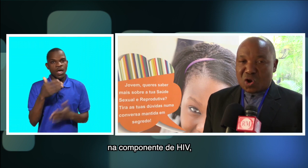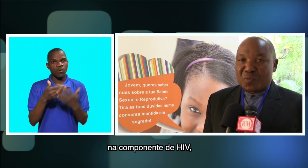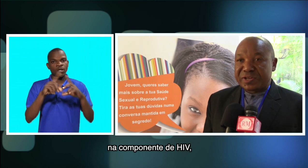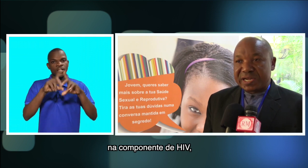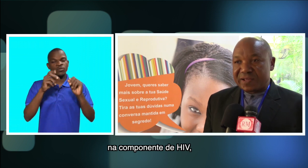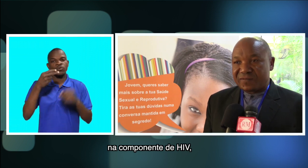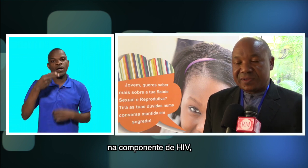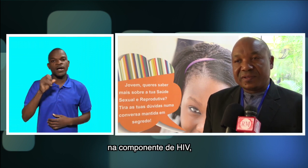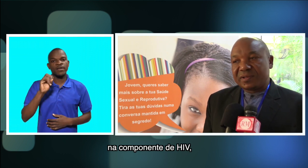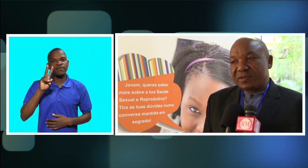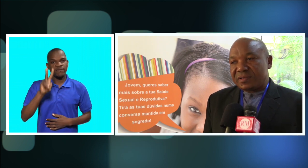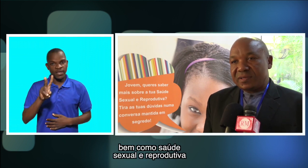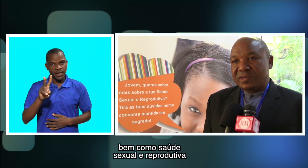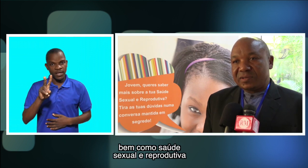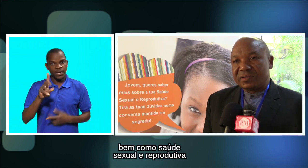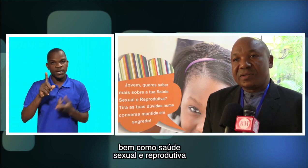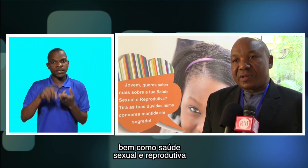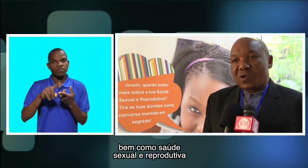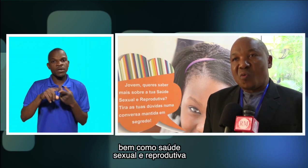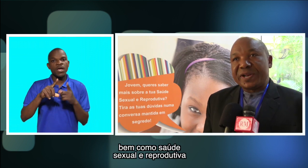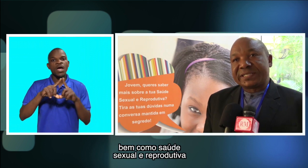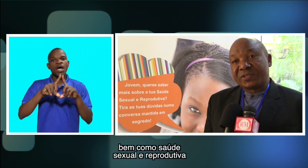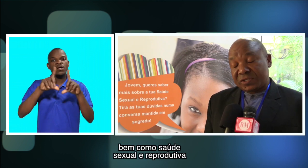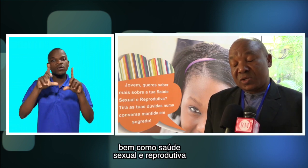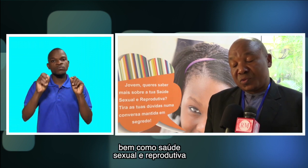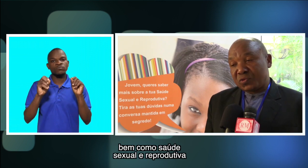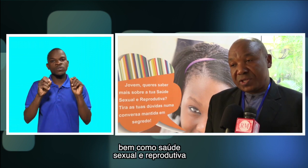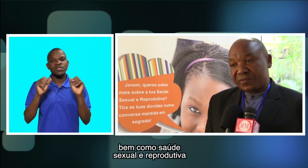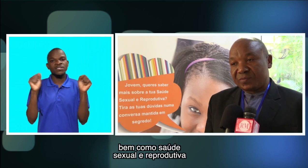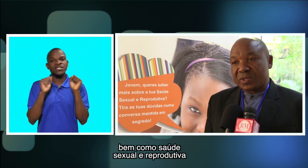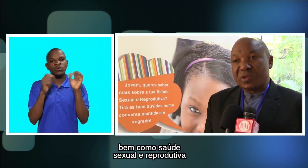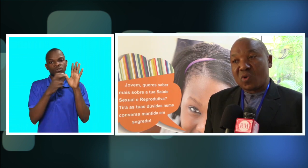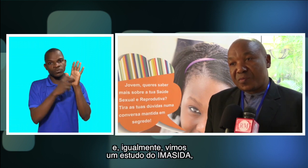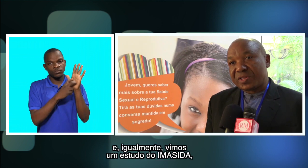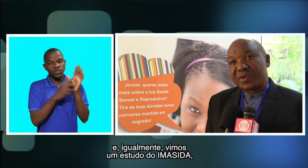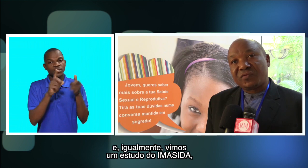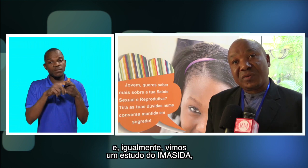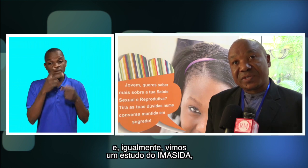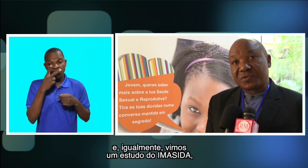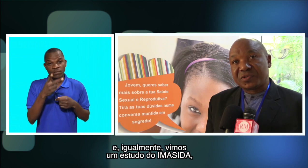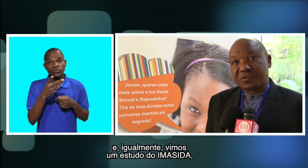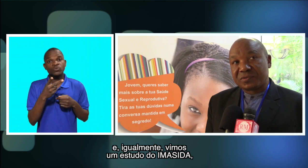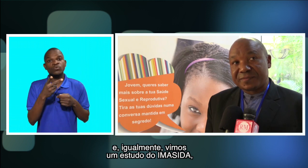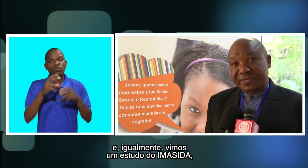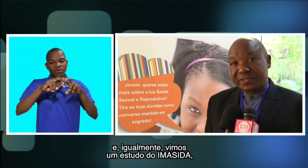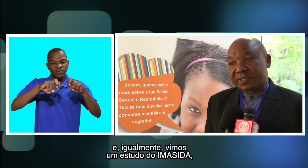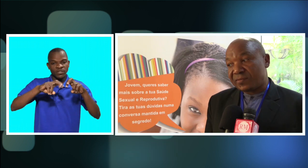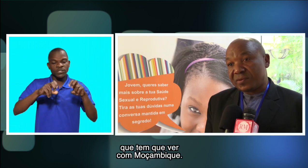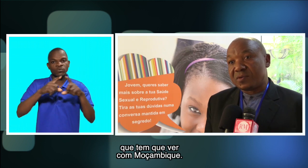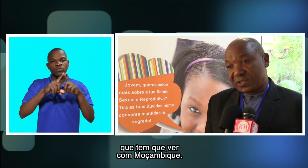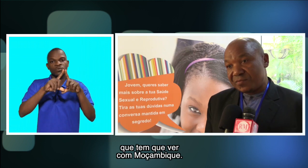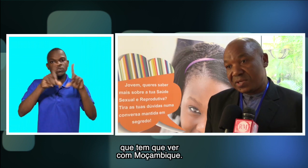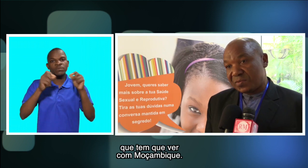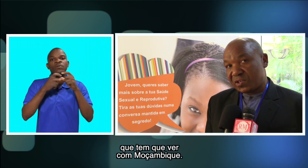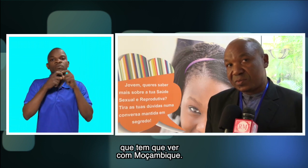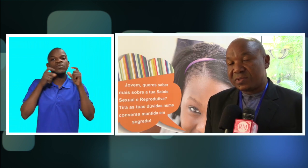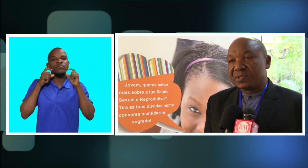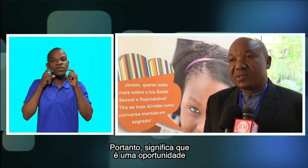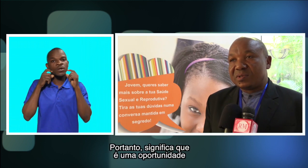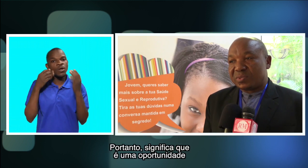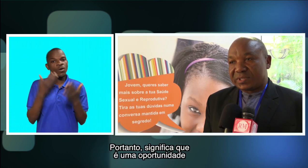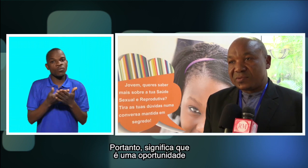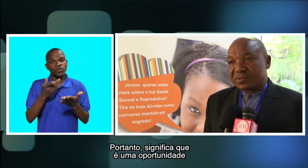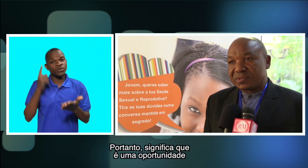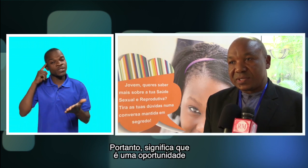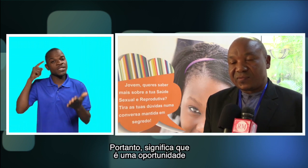comunidade de HIV E comunidade de sexual e reprodutiva Igualmente também vimos aí um estudo de Macid Que tem a ver com Moçambique mesmo